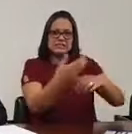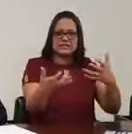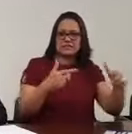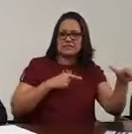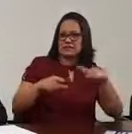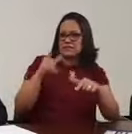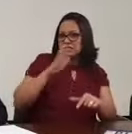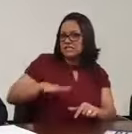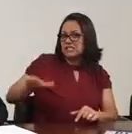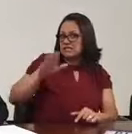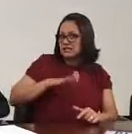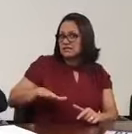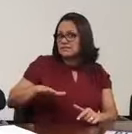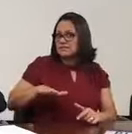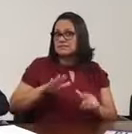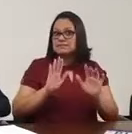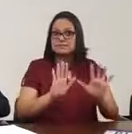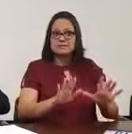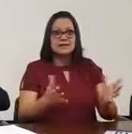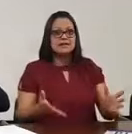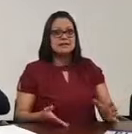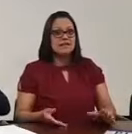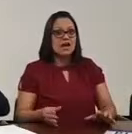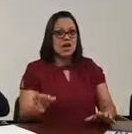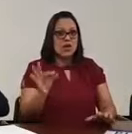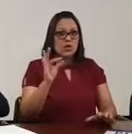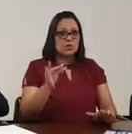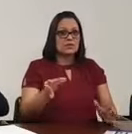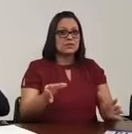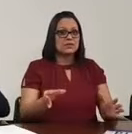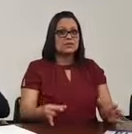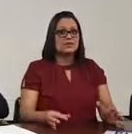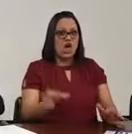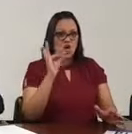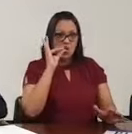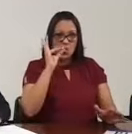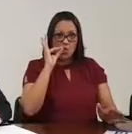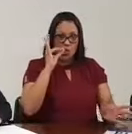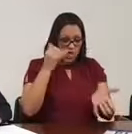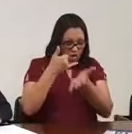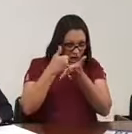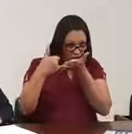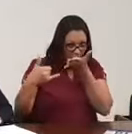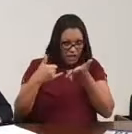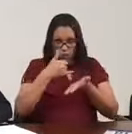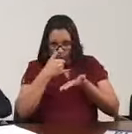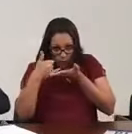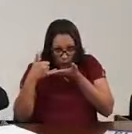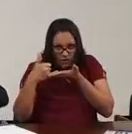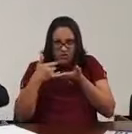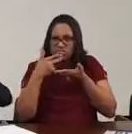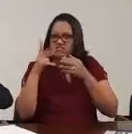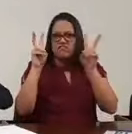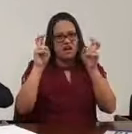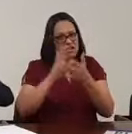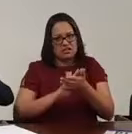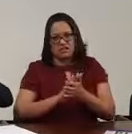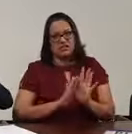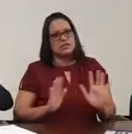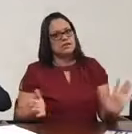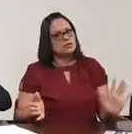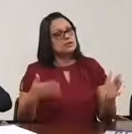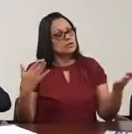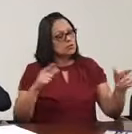trabalho infantil. Agora, quando está fumando um pai de crack, ninguém fala nada. Então, o trabalho